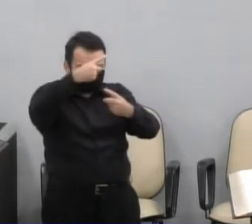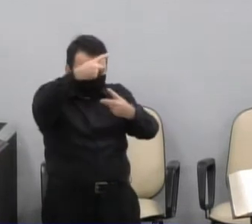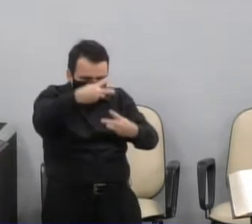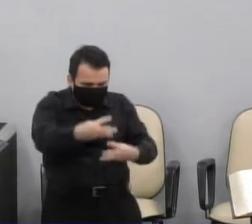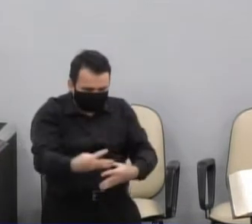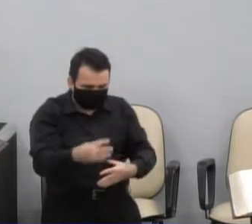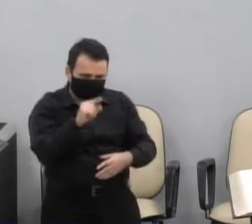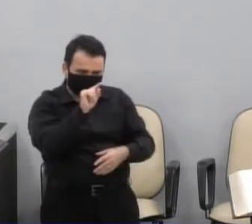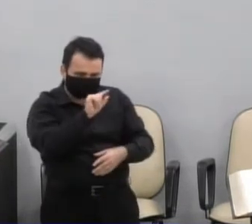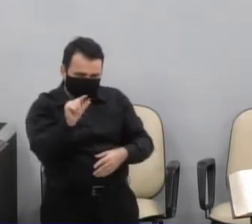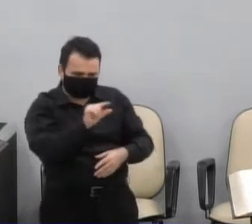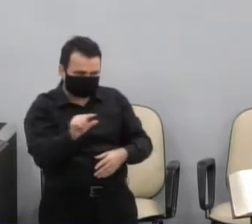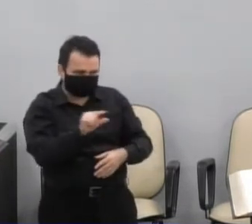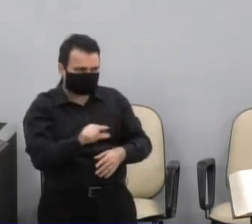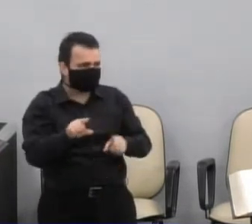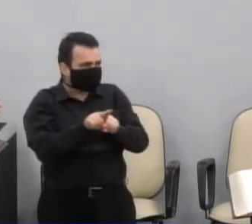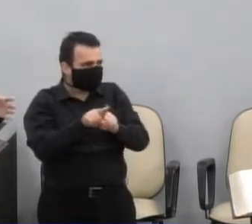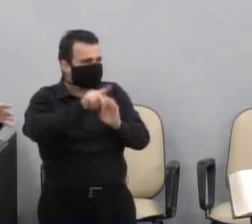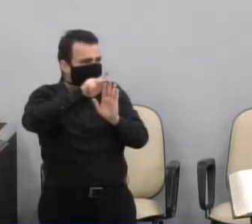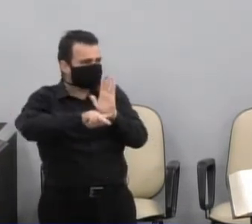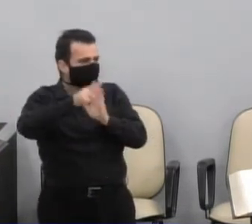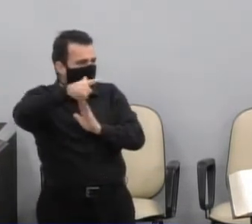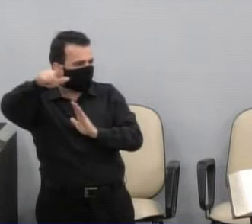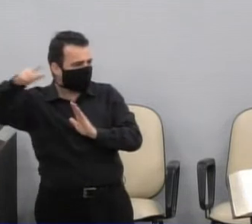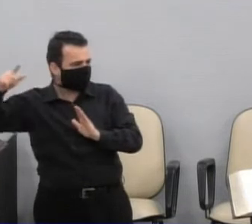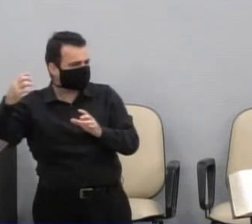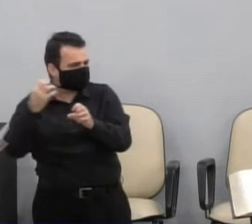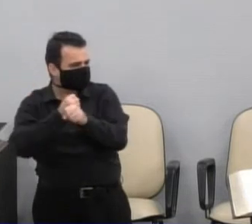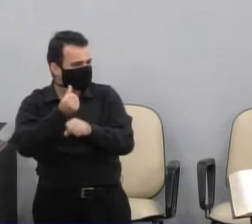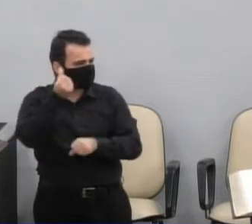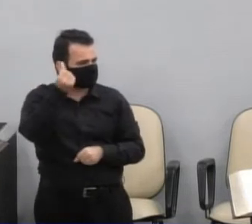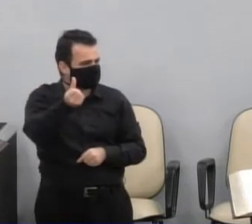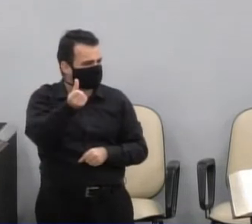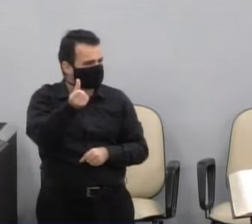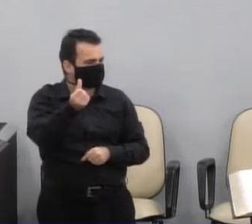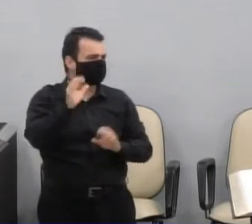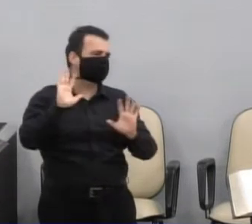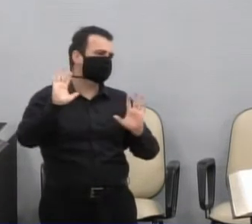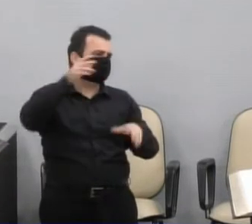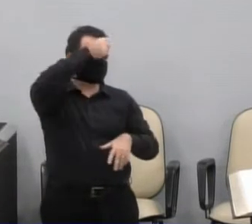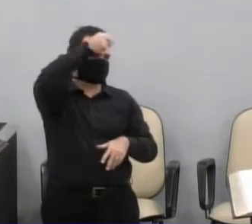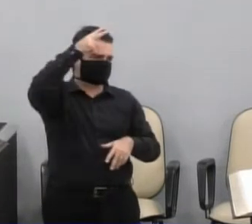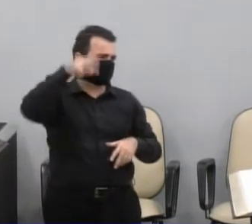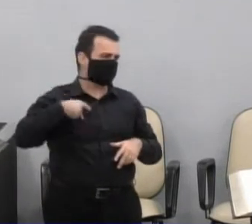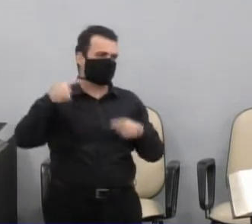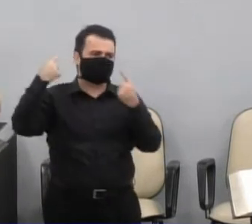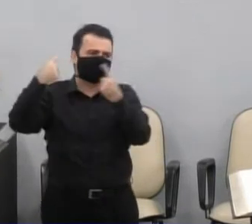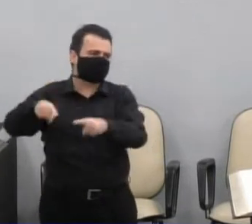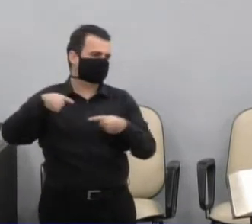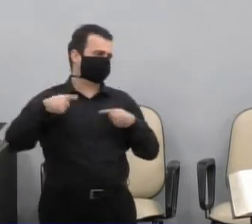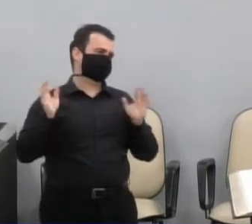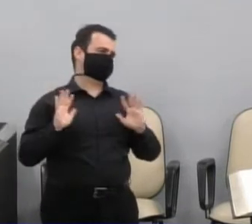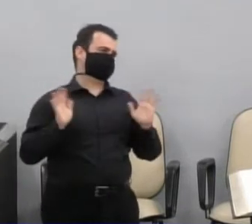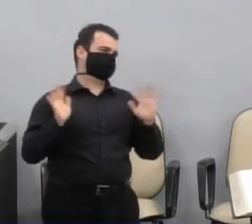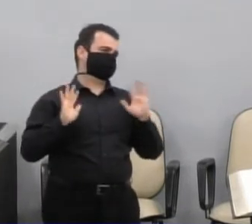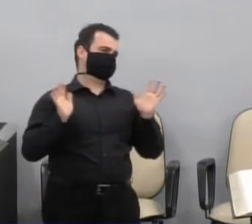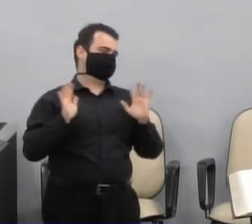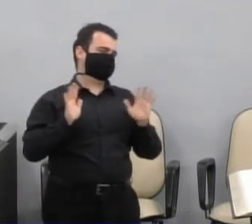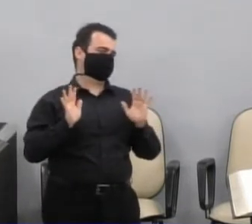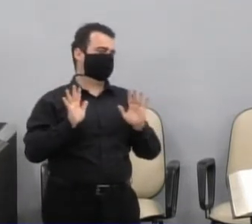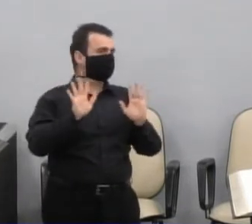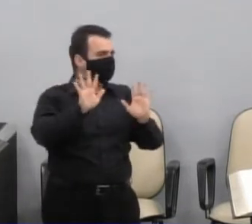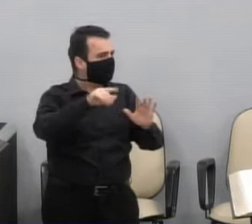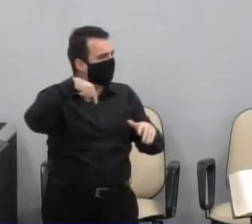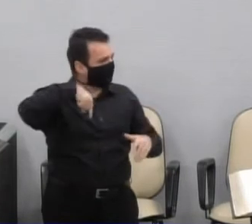votado em bloco, já falei, não é oposição ao executivo, mas é a defesa do